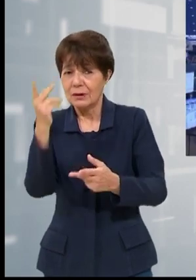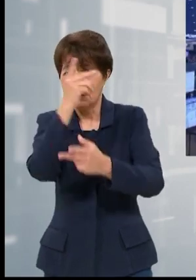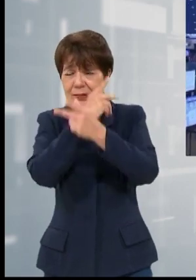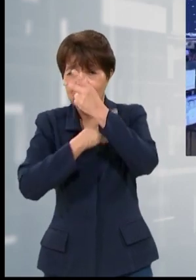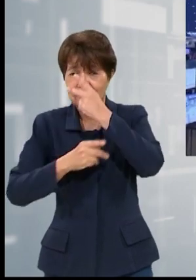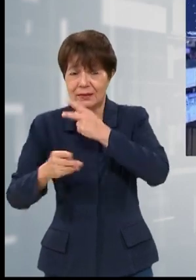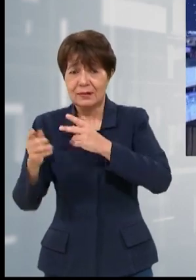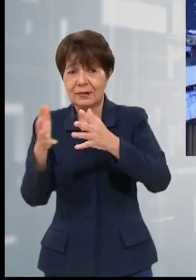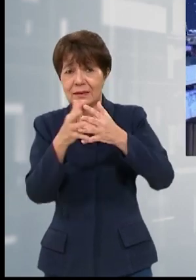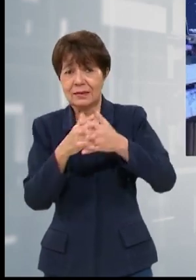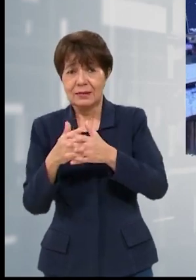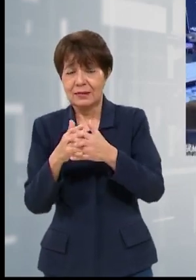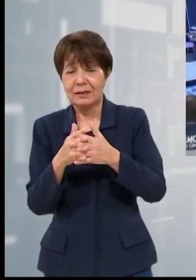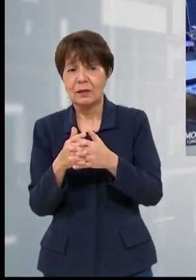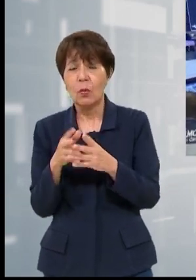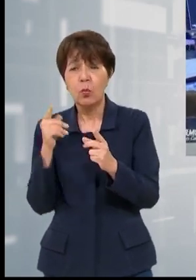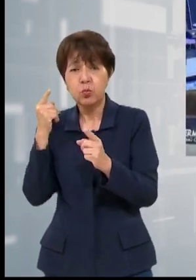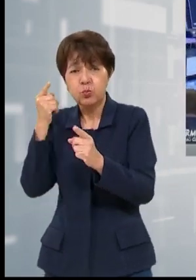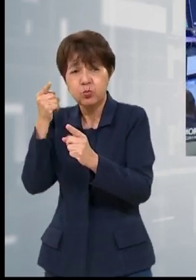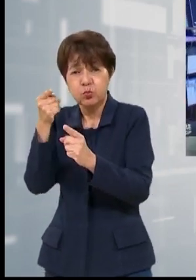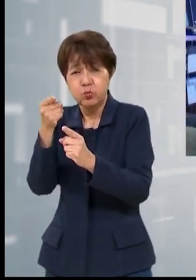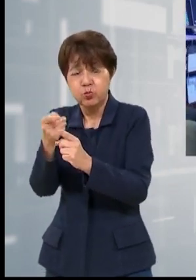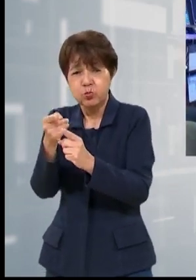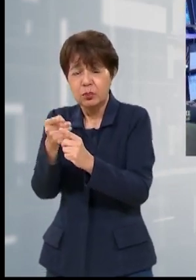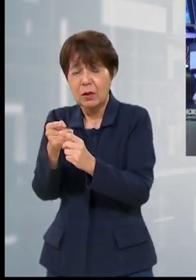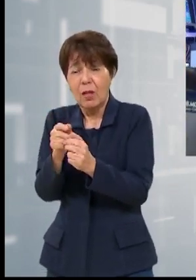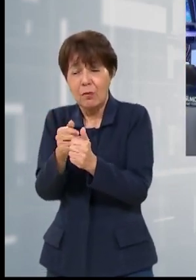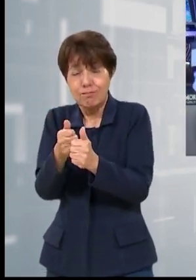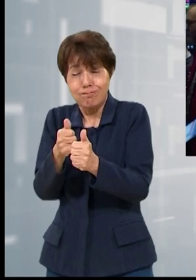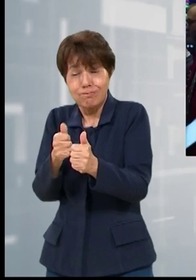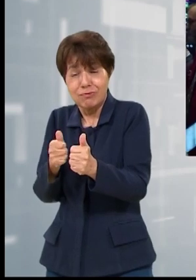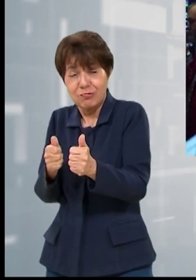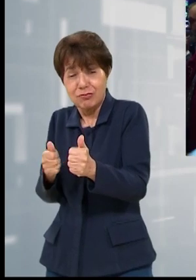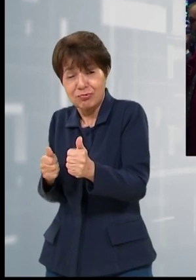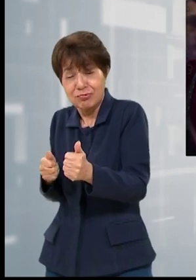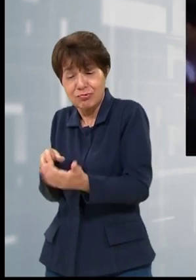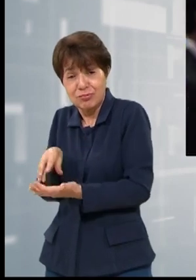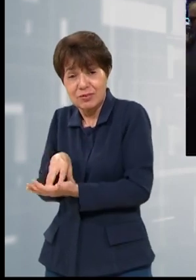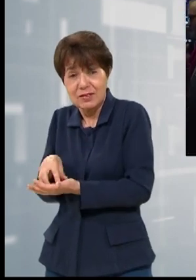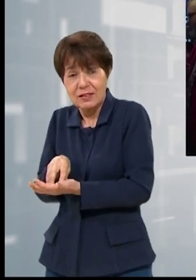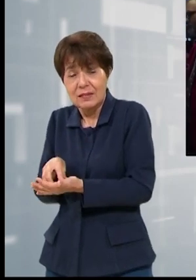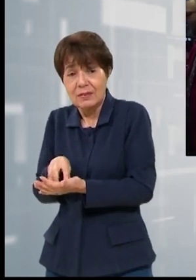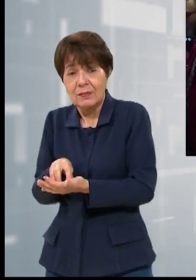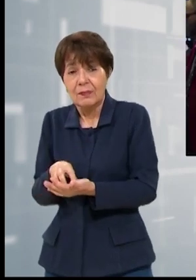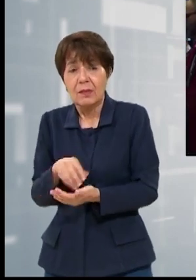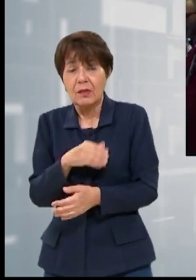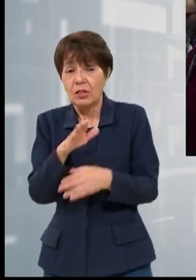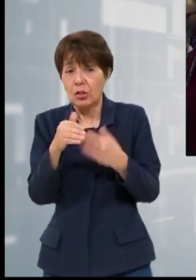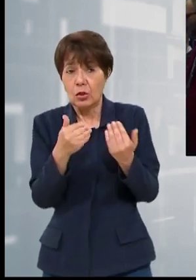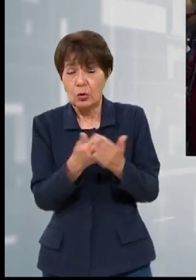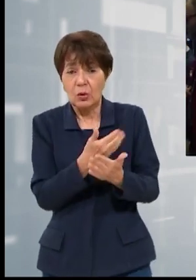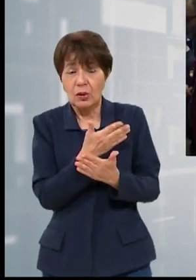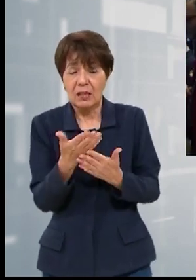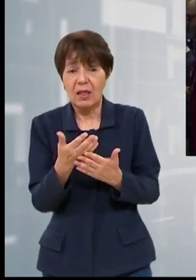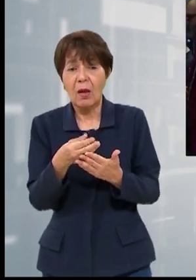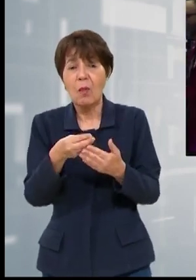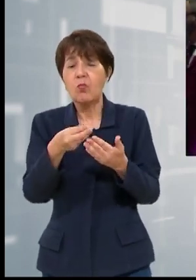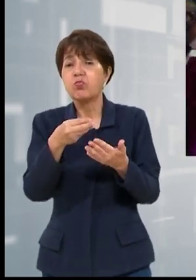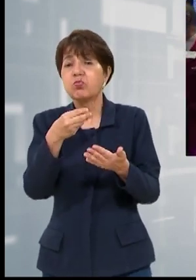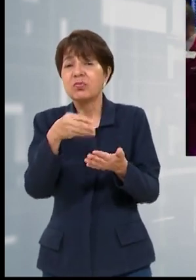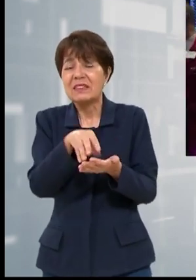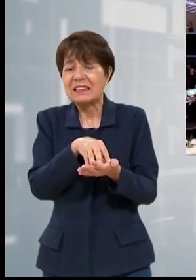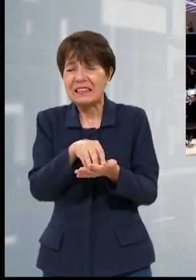que Estados Unidos se encamine hacia una dolorosa recesión. El S&P 500 y el Dow Jones cayeron 0